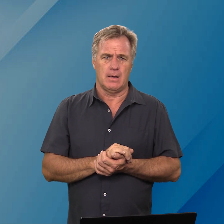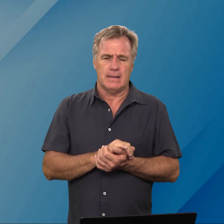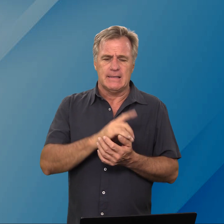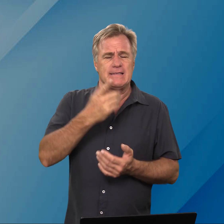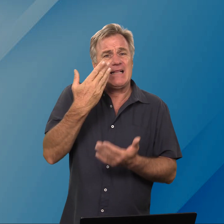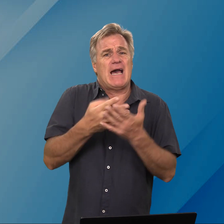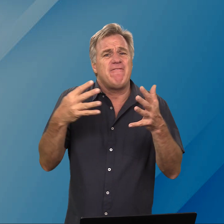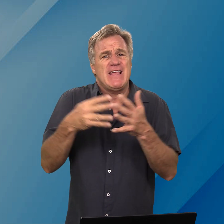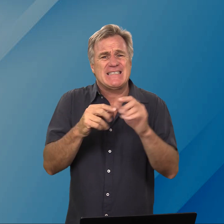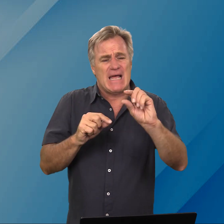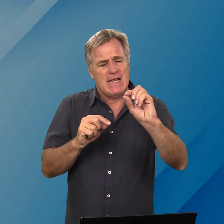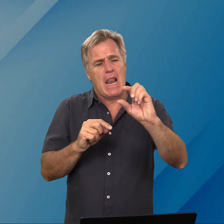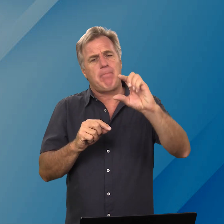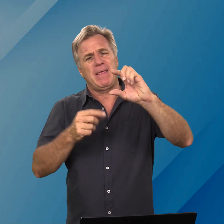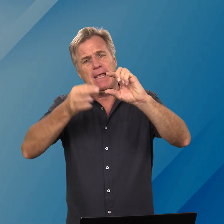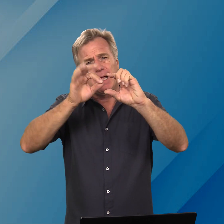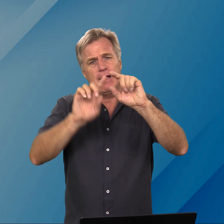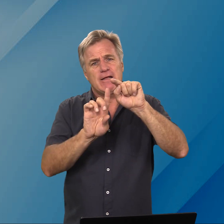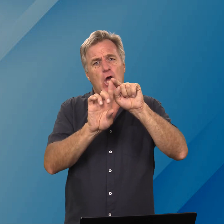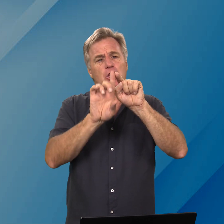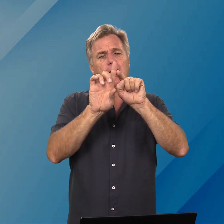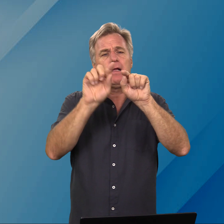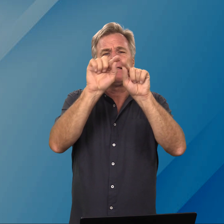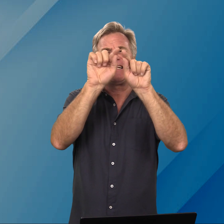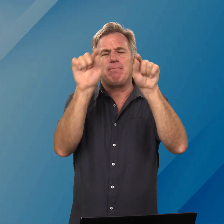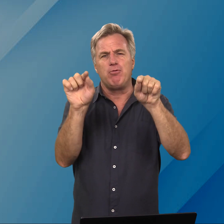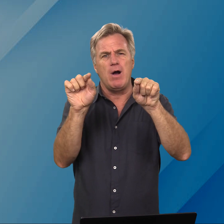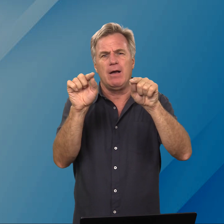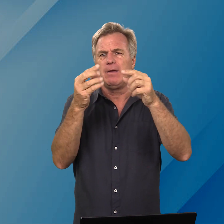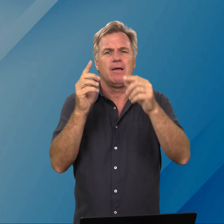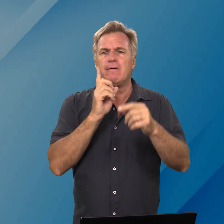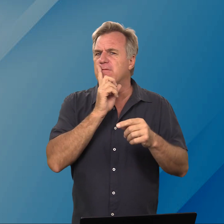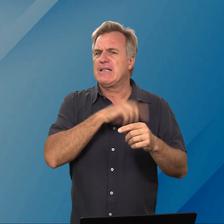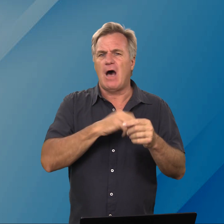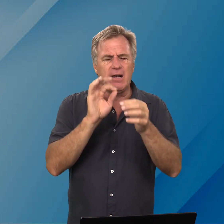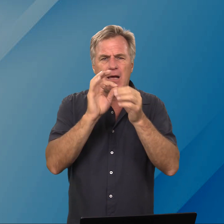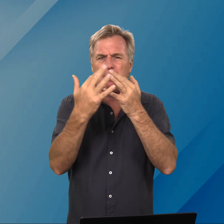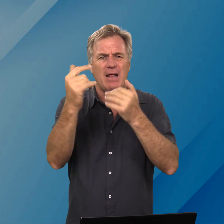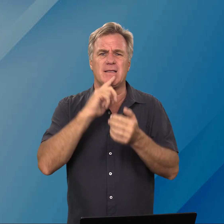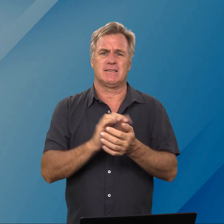dit kan wees dat die lapie wat uitrui dat hy boe gedaan gebrand is